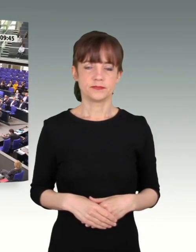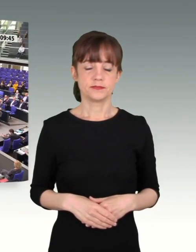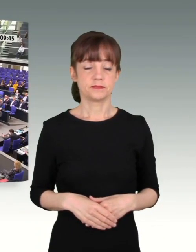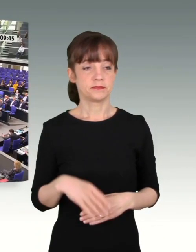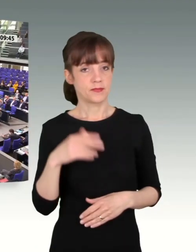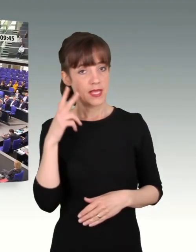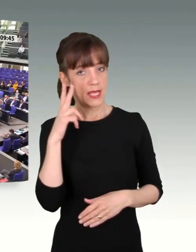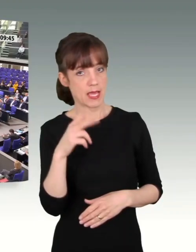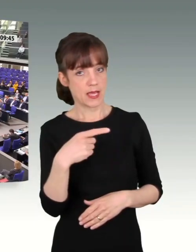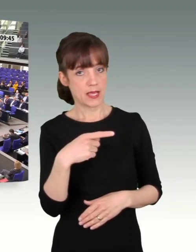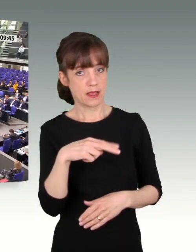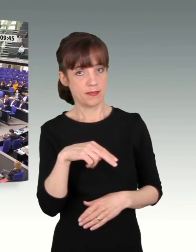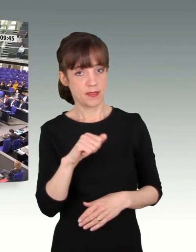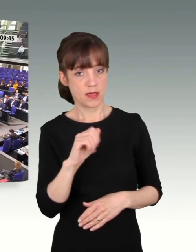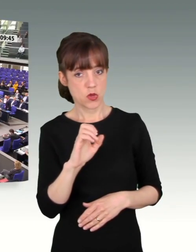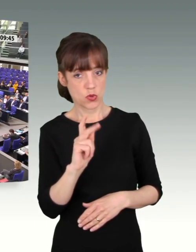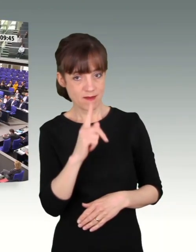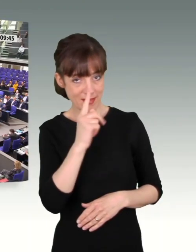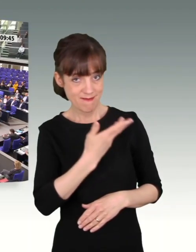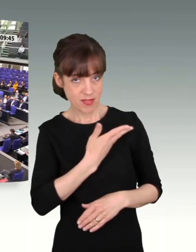Herr Genauck, Sie dürfen, wenn Sie möchten, antworten.